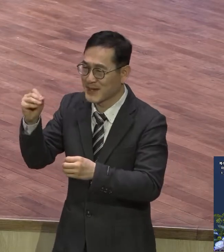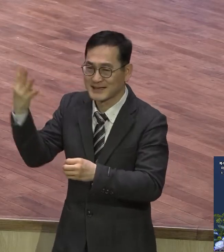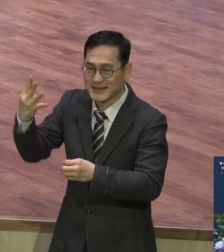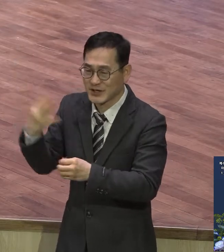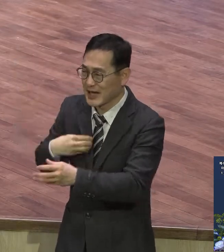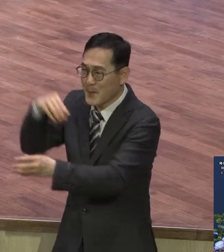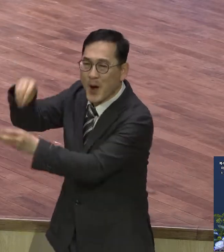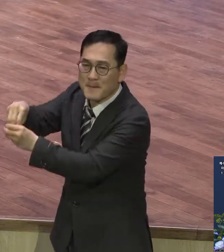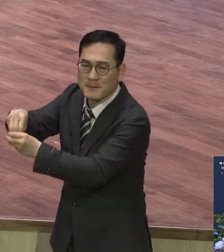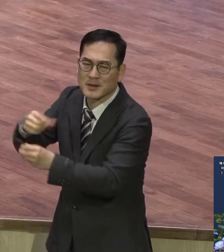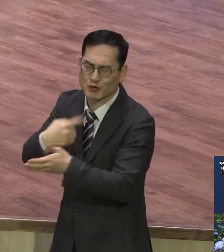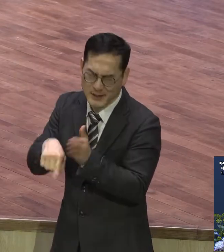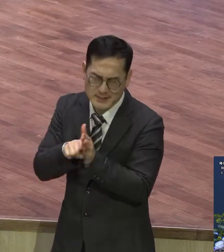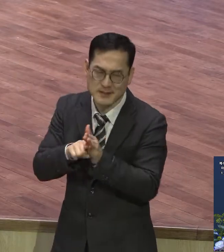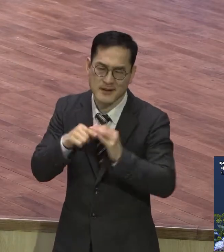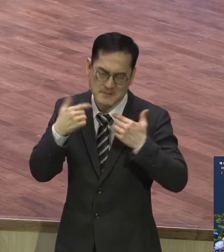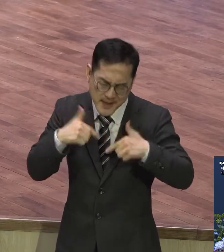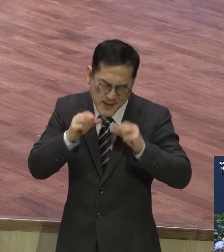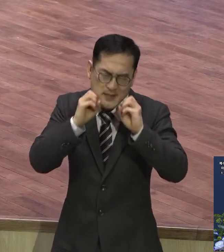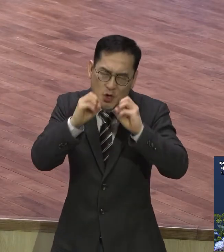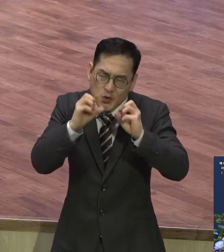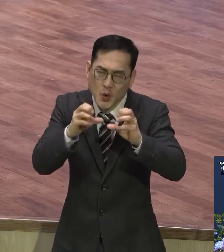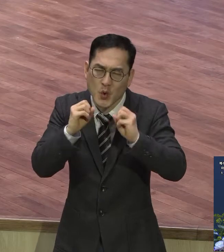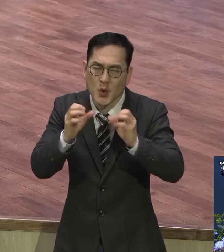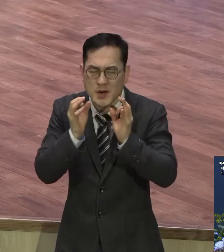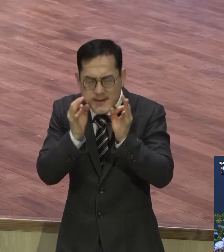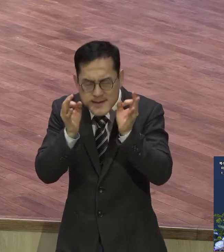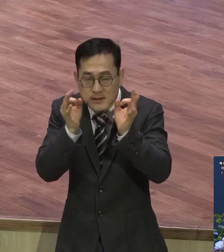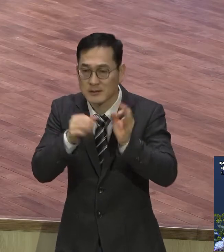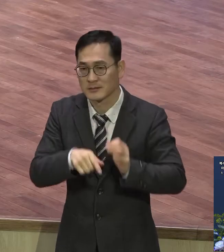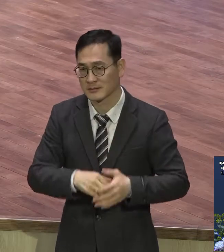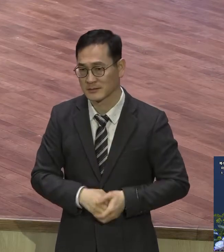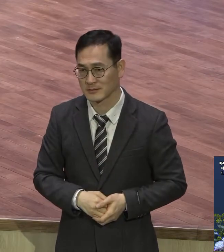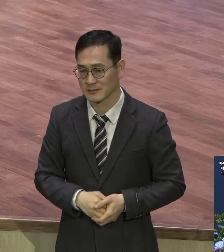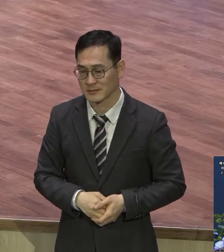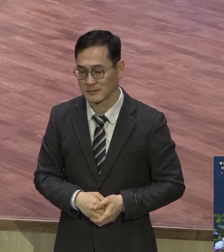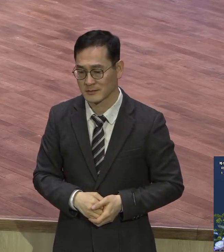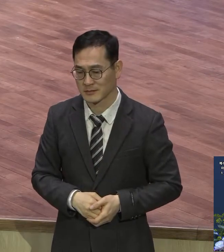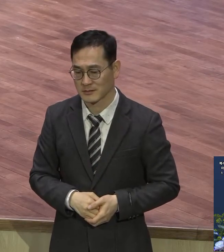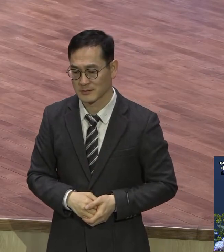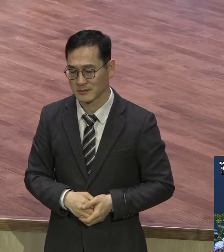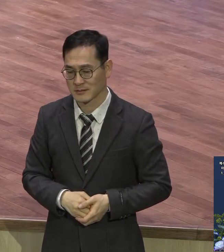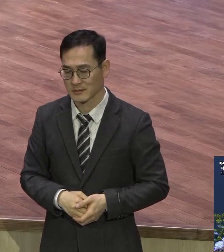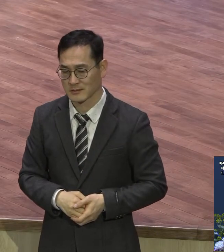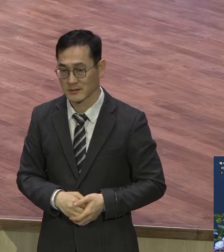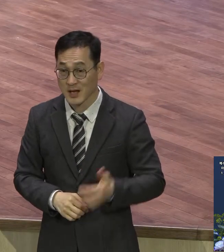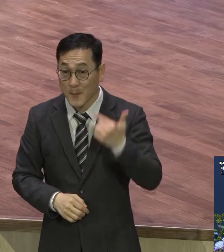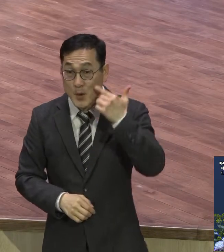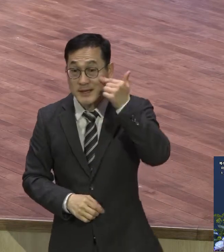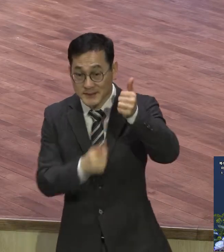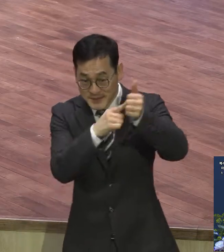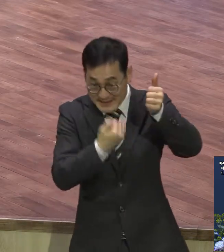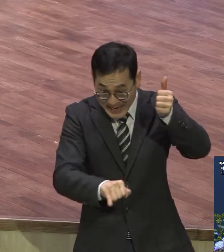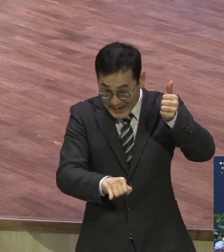하루에 잠을 어차피 유튜브도 하나 보니까 거기 빠져내던 목사 딸이 들어가가지고 대학에 거기서